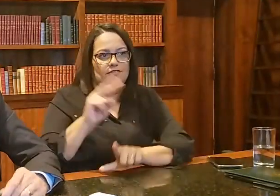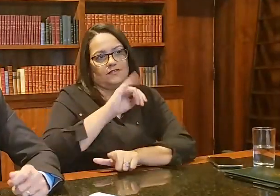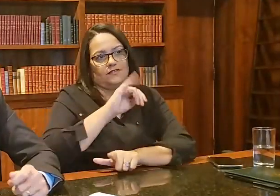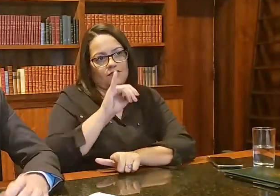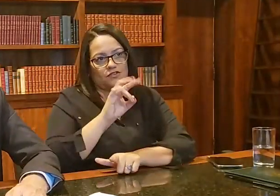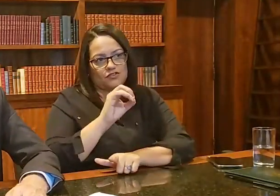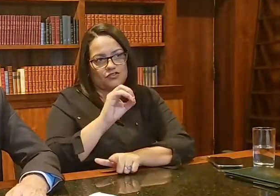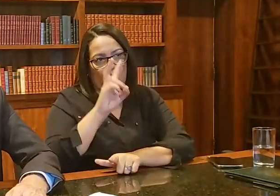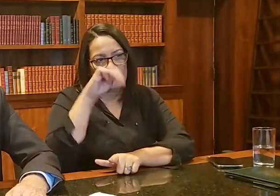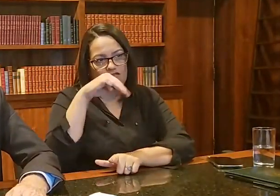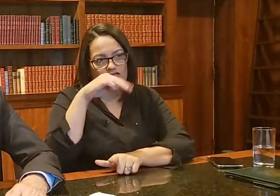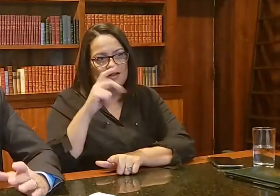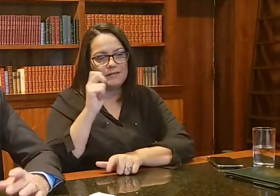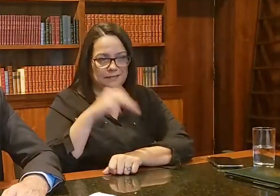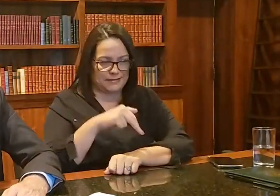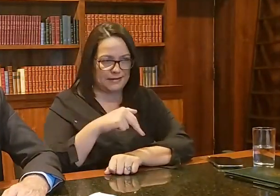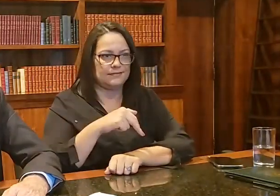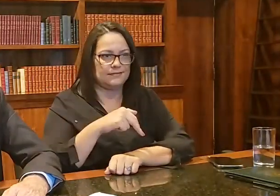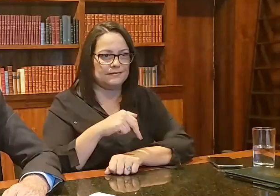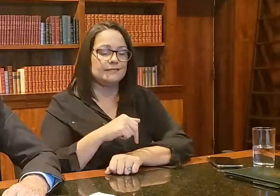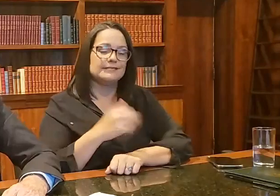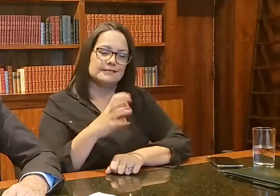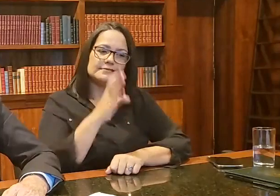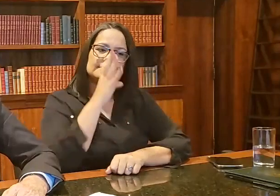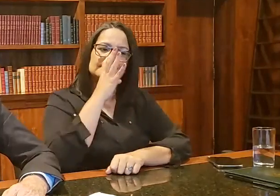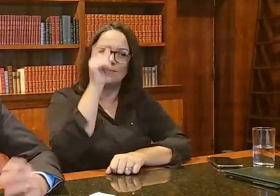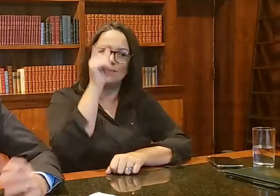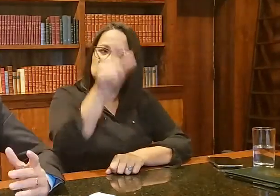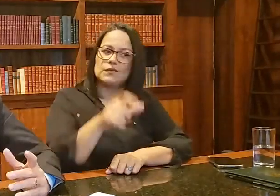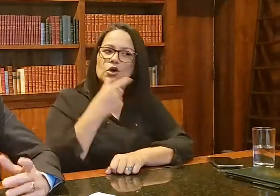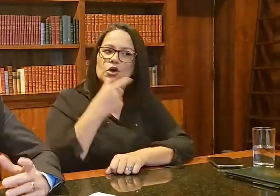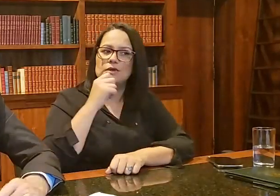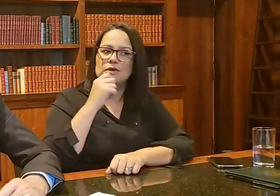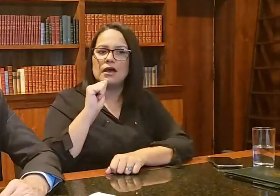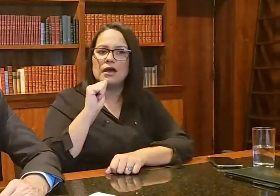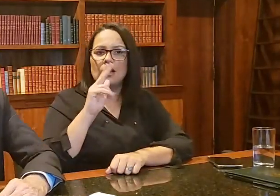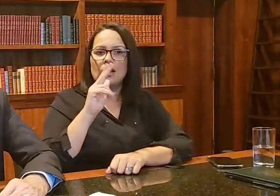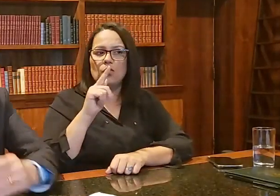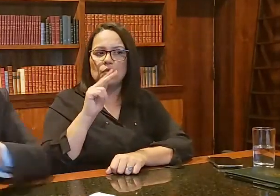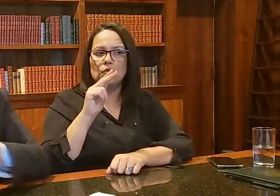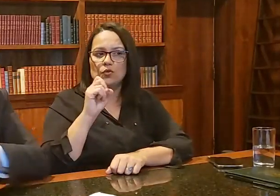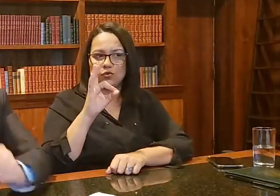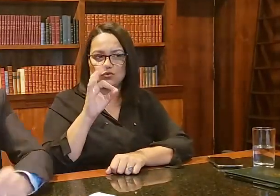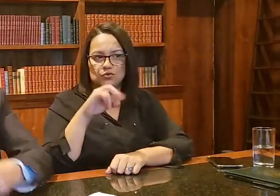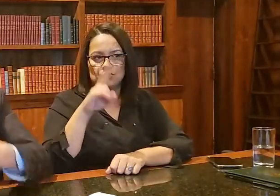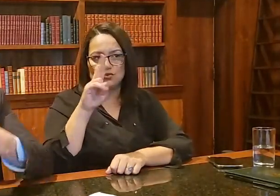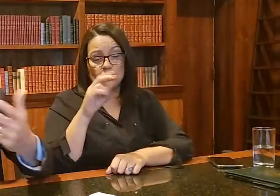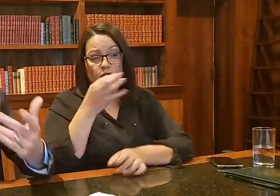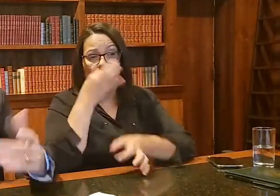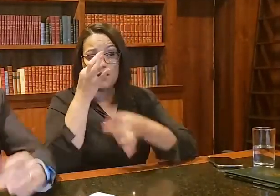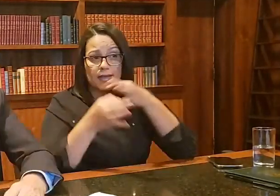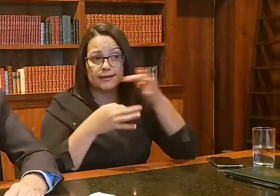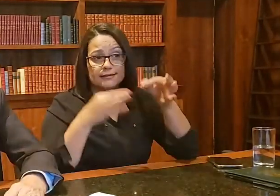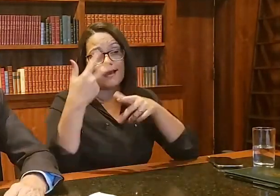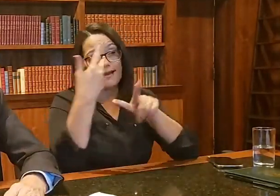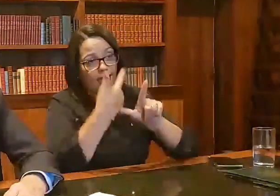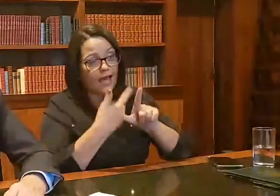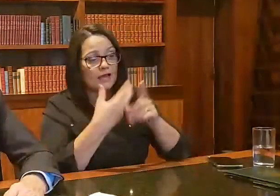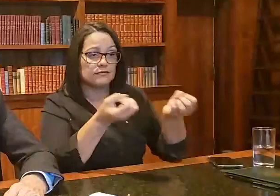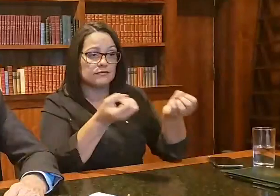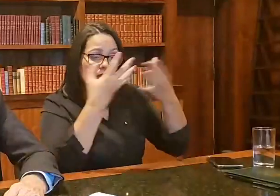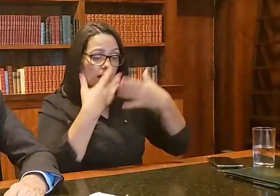Jovem Pan, programa Pingo nos is. Vamos assistir o Augusto Nunes, toda a sua equipe aqui, para comentar a nossa live e dar outras informações,